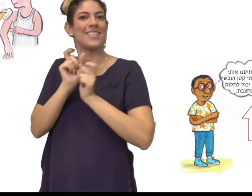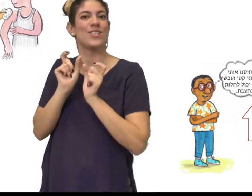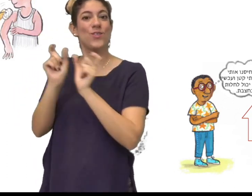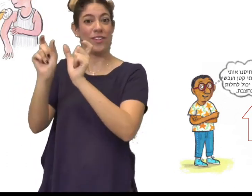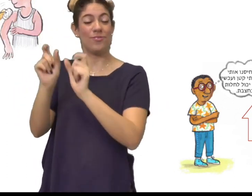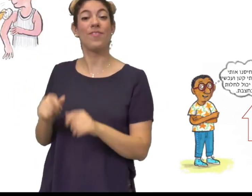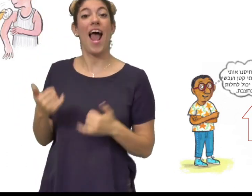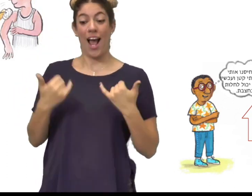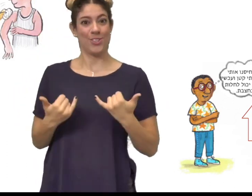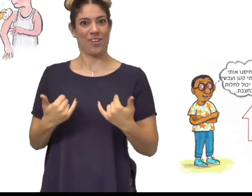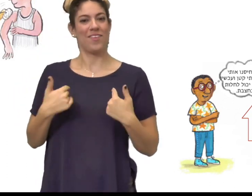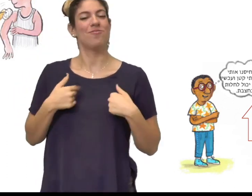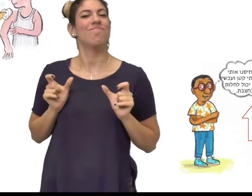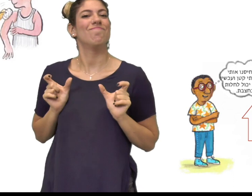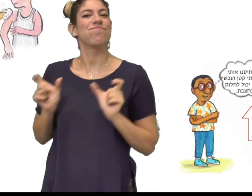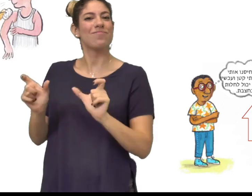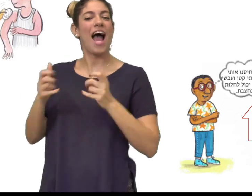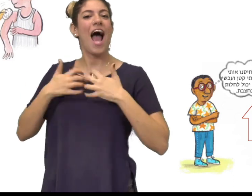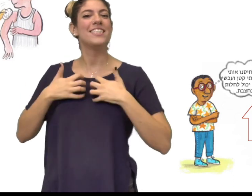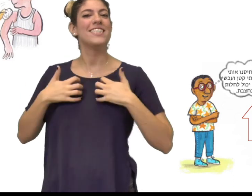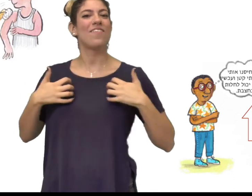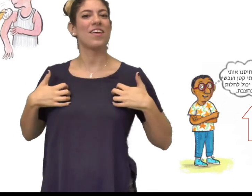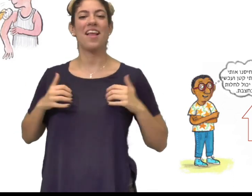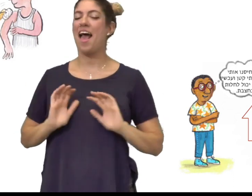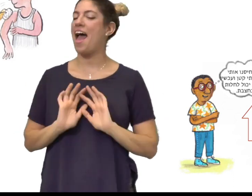קטנה, ועכשיו אני לא יכולה לחלוט בחצבת.